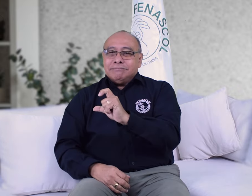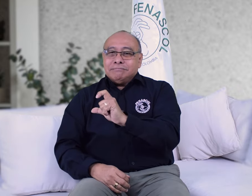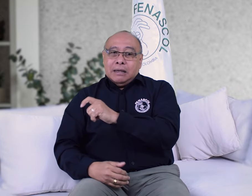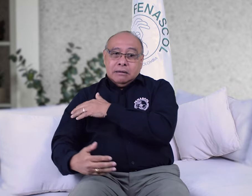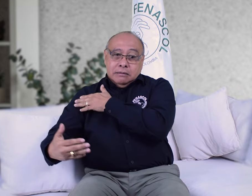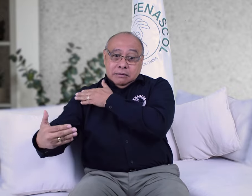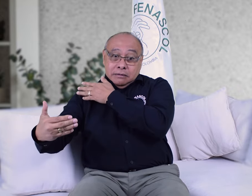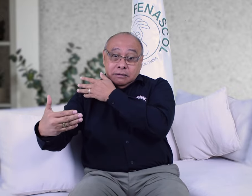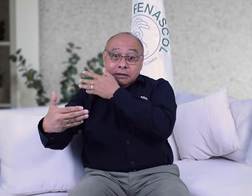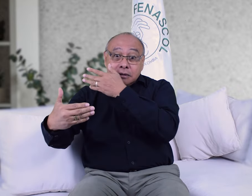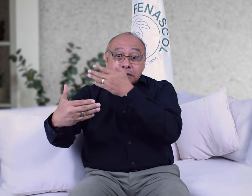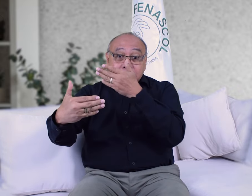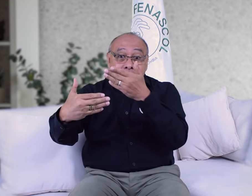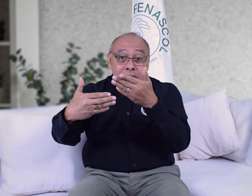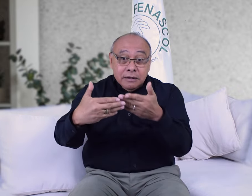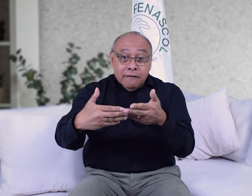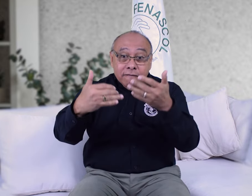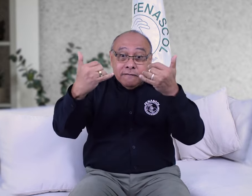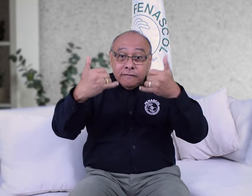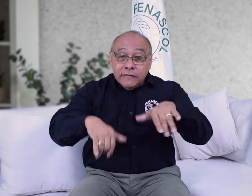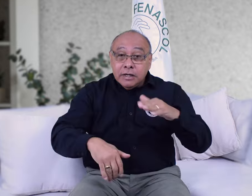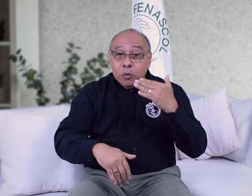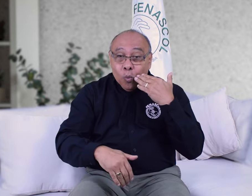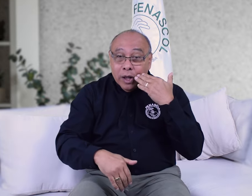que finaliza hoy, 30 de abril,